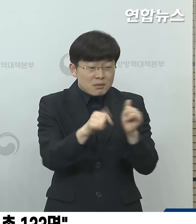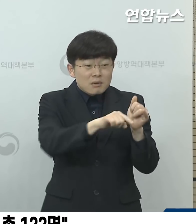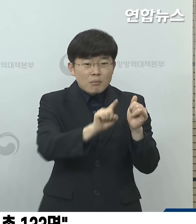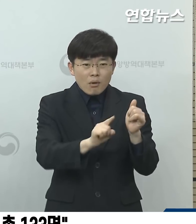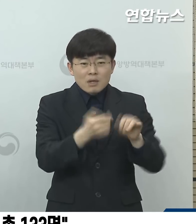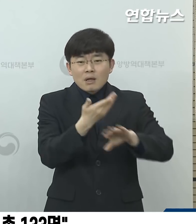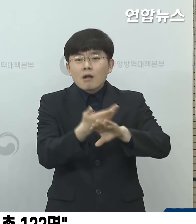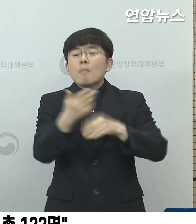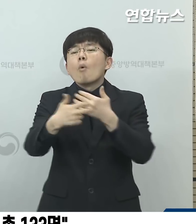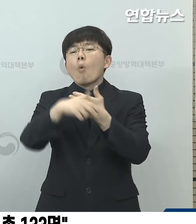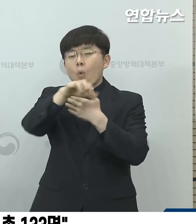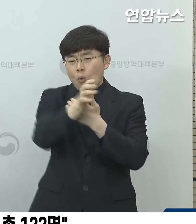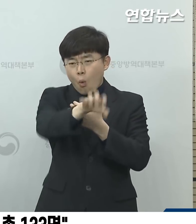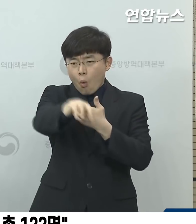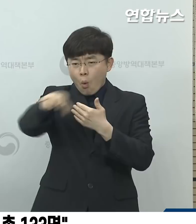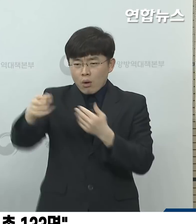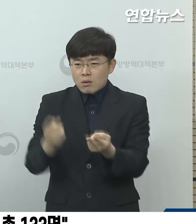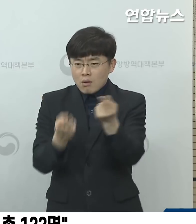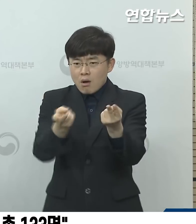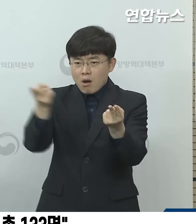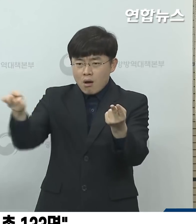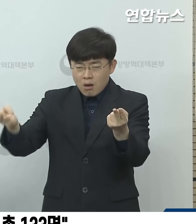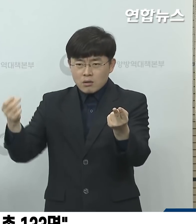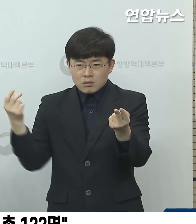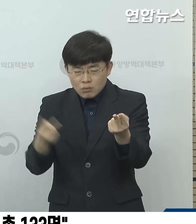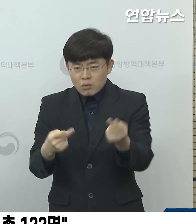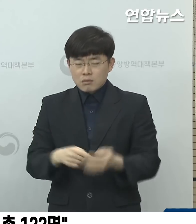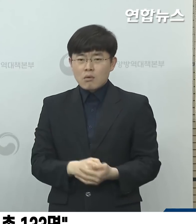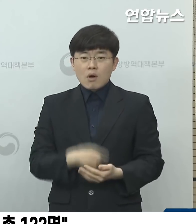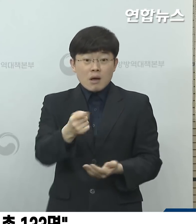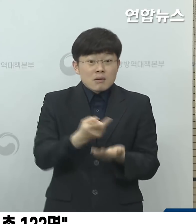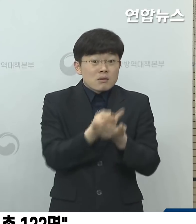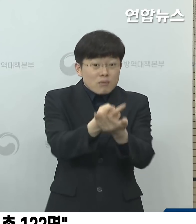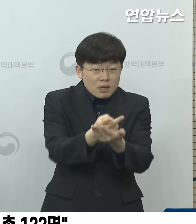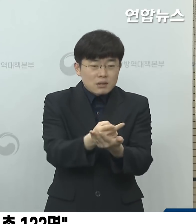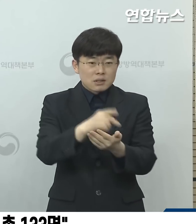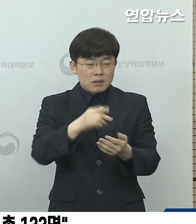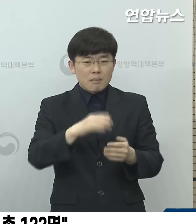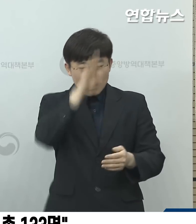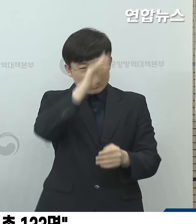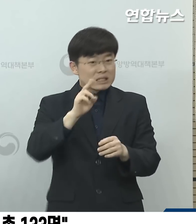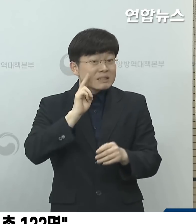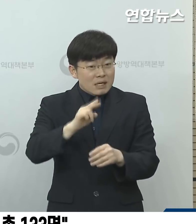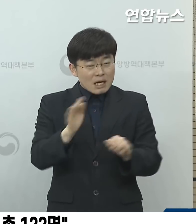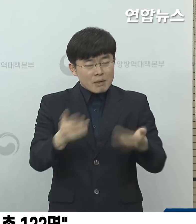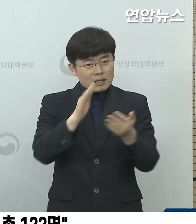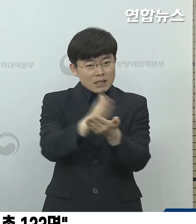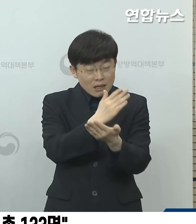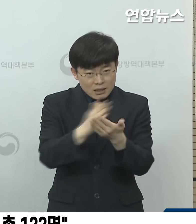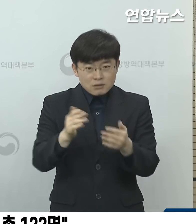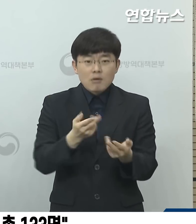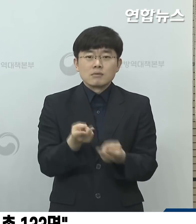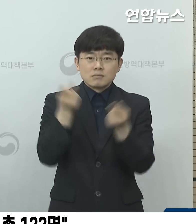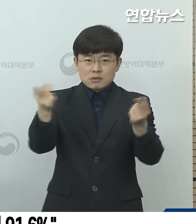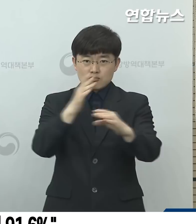전원 조치 중이며 입원 환자 병실 재배치 등 추가 감염 차단을 위한 조치가 진행 중에 있습니다.